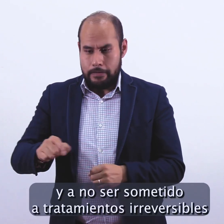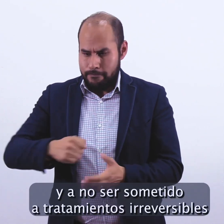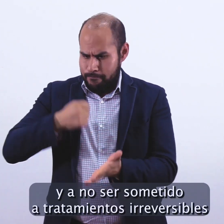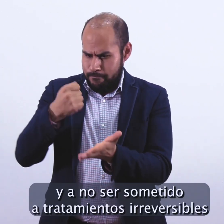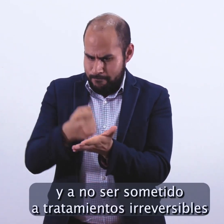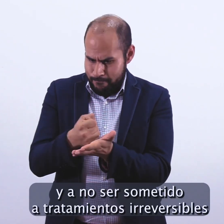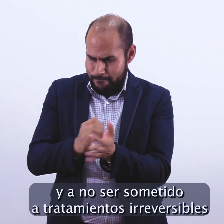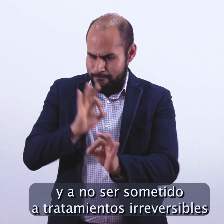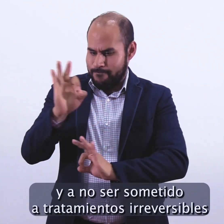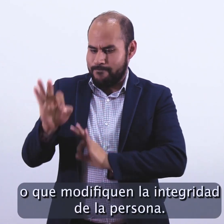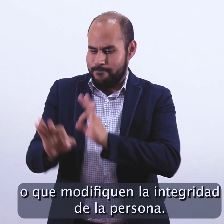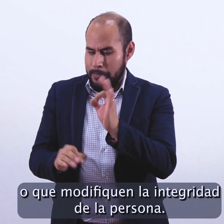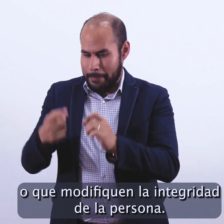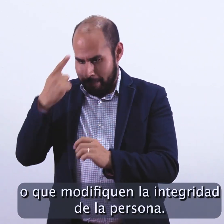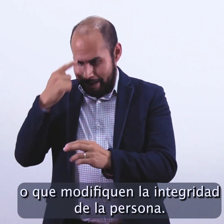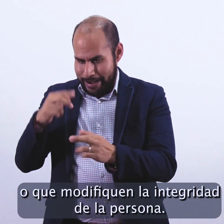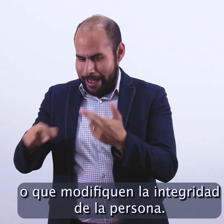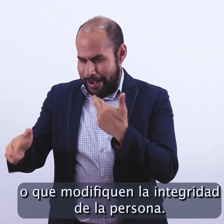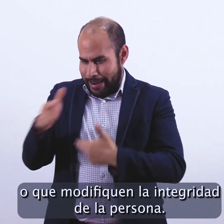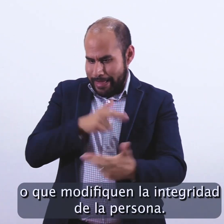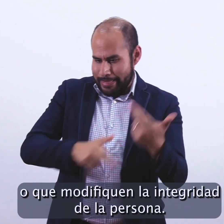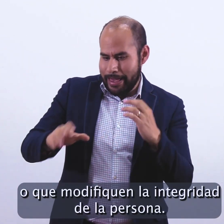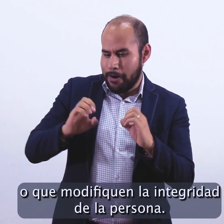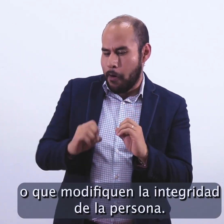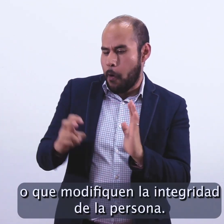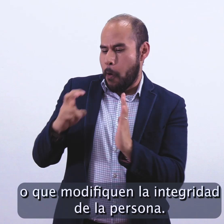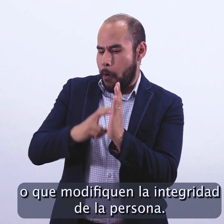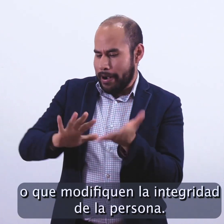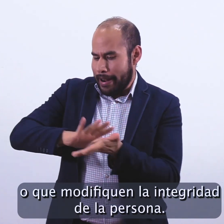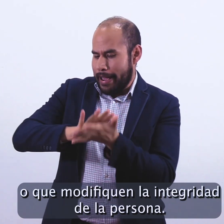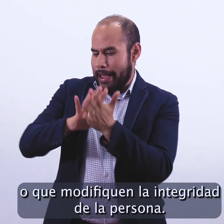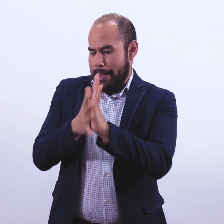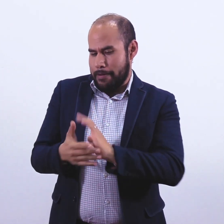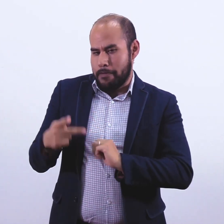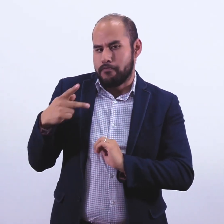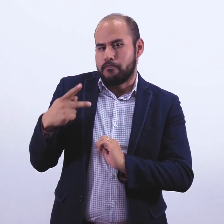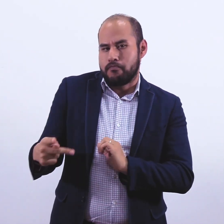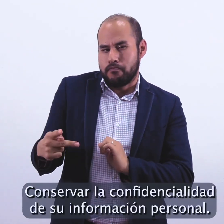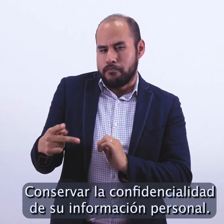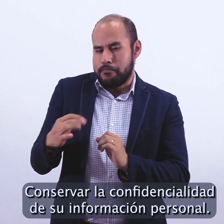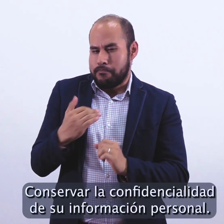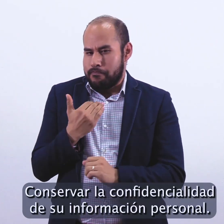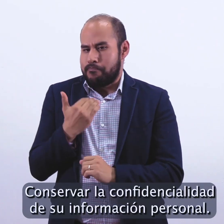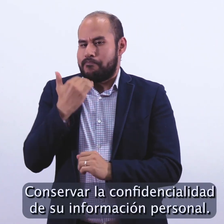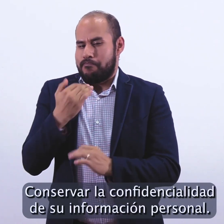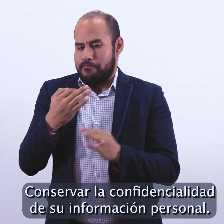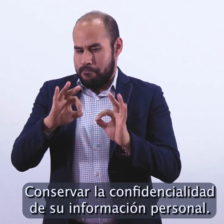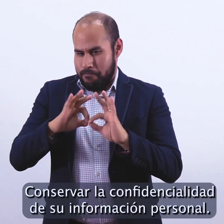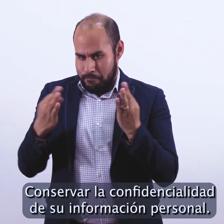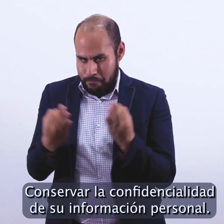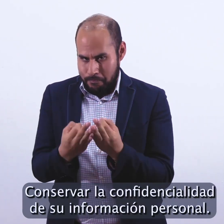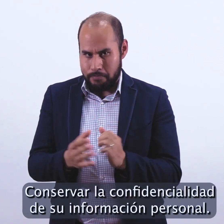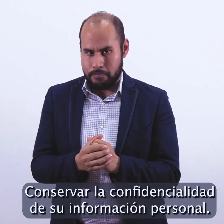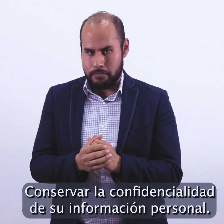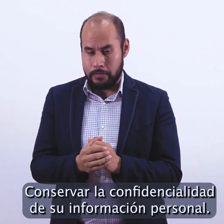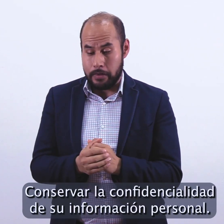irreversibles o que modifiquen la integridad de la persona. Conservar la confidencialidad de su información